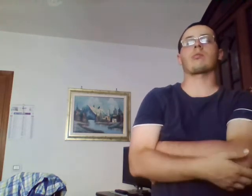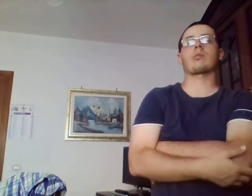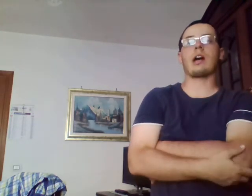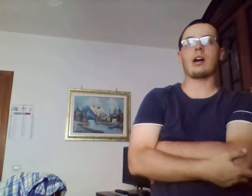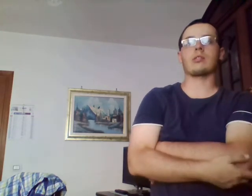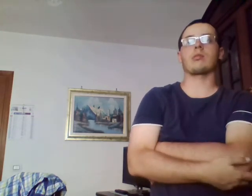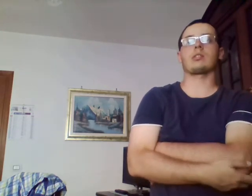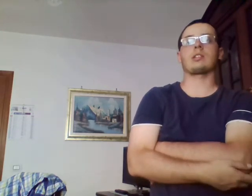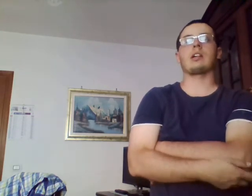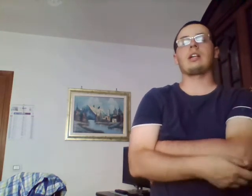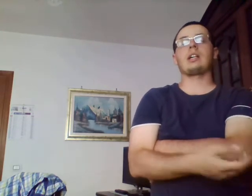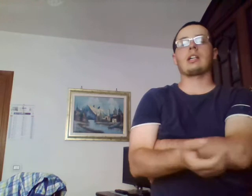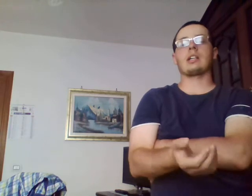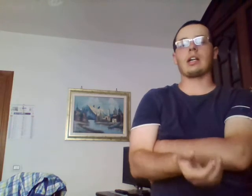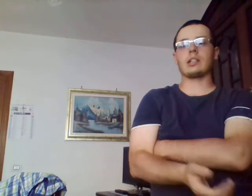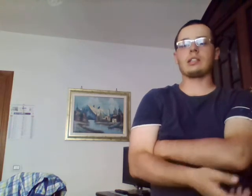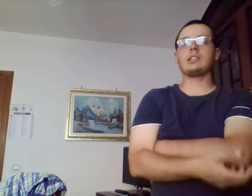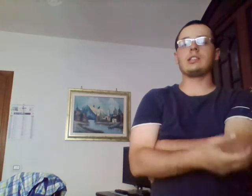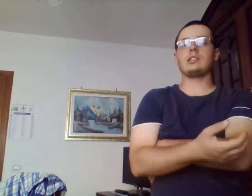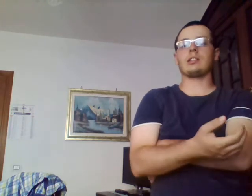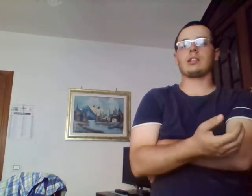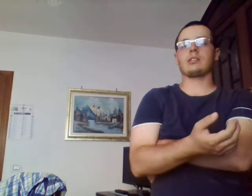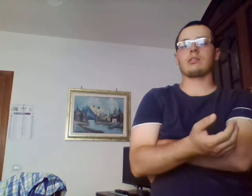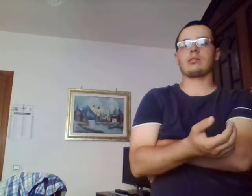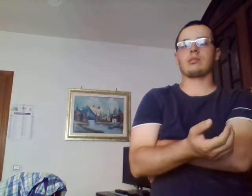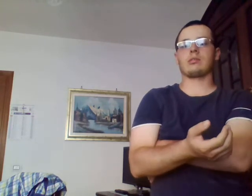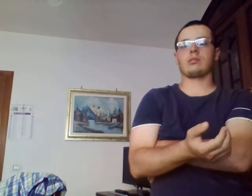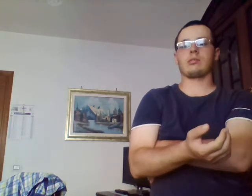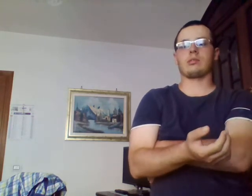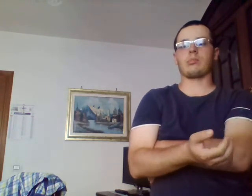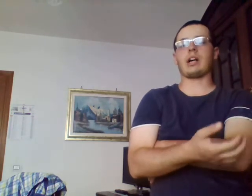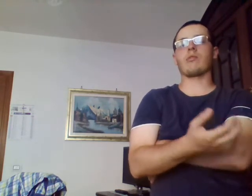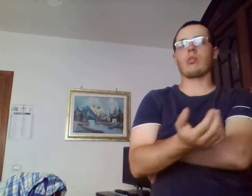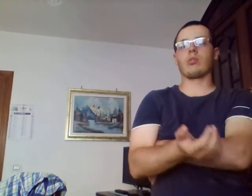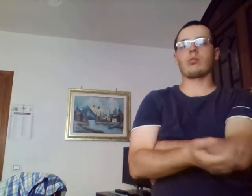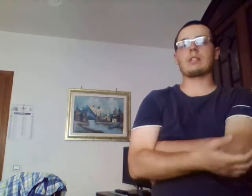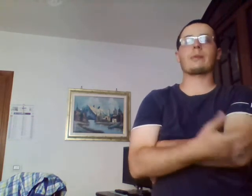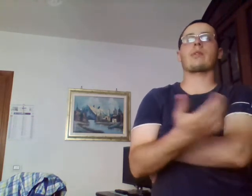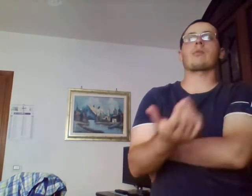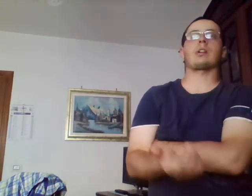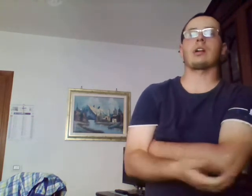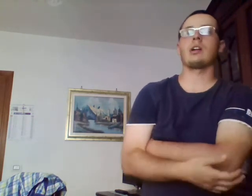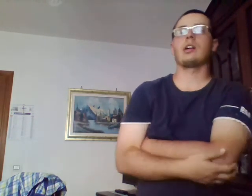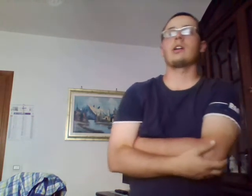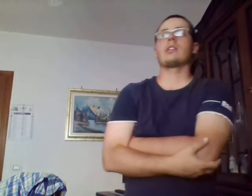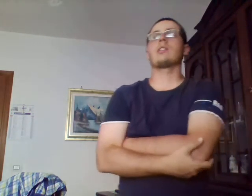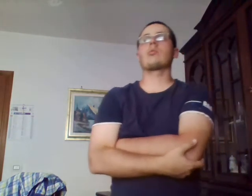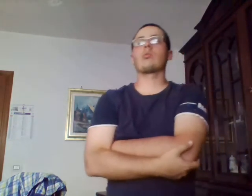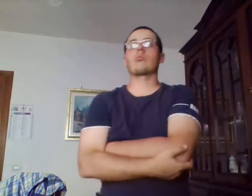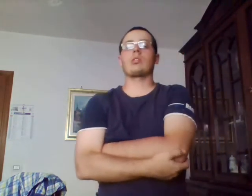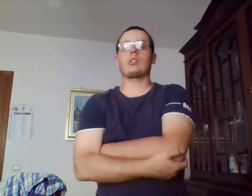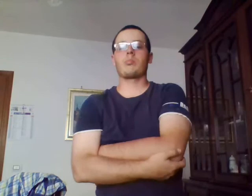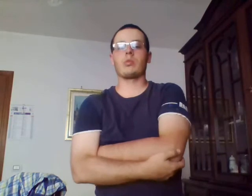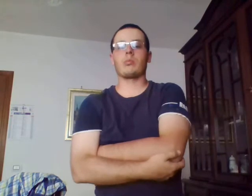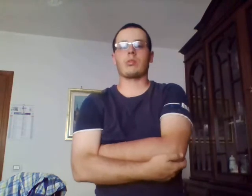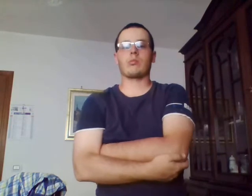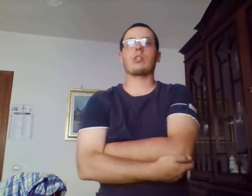ostacoli, galline, pavoni, insomma, di tutto e di più per quanto